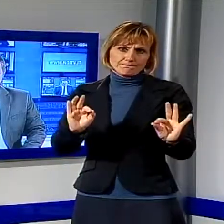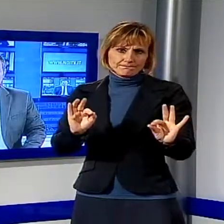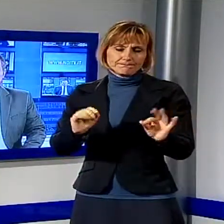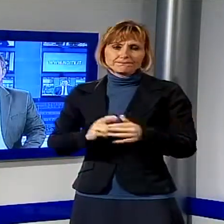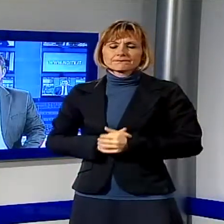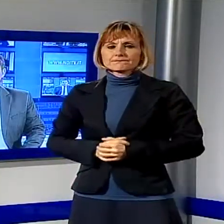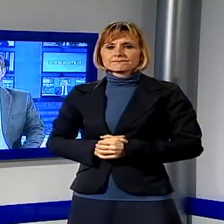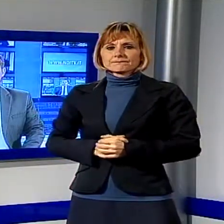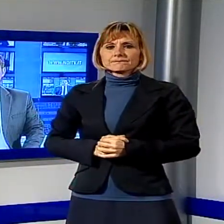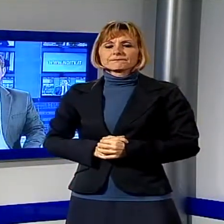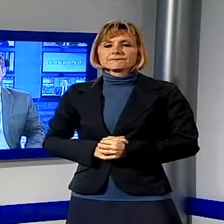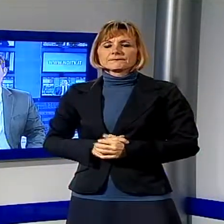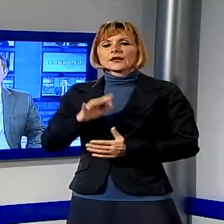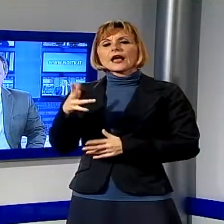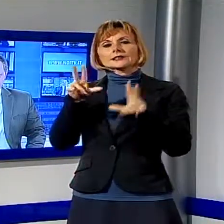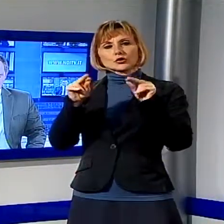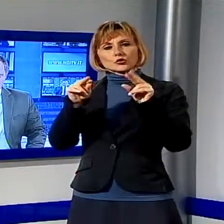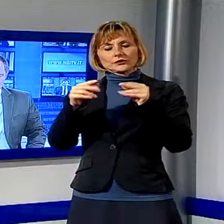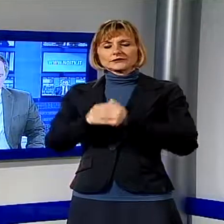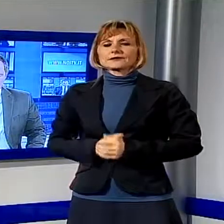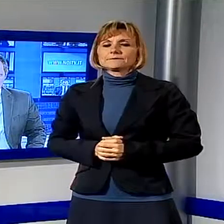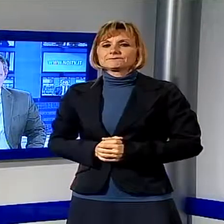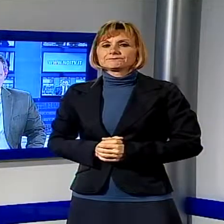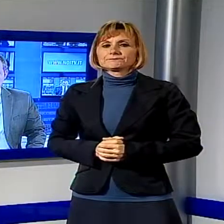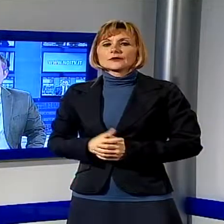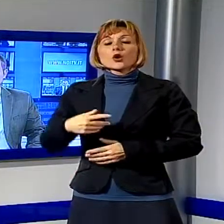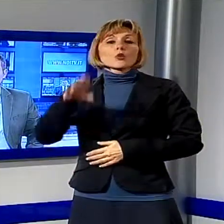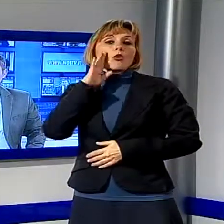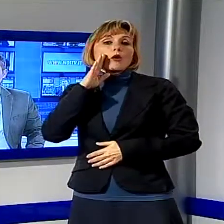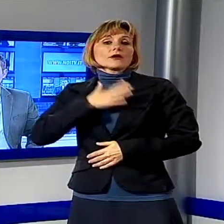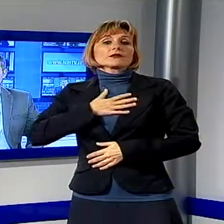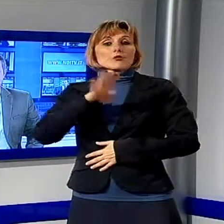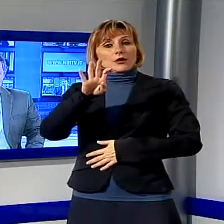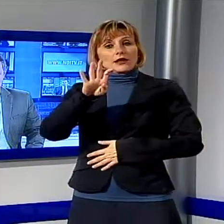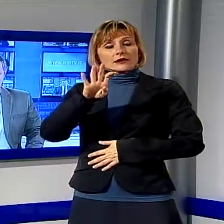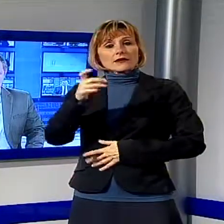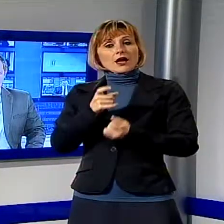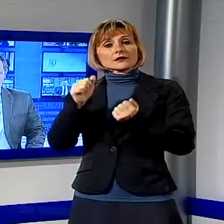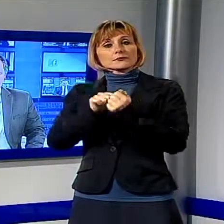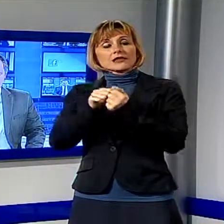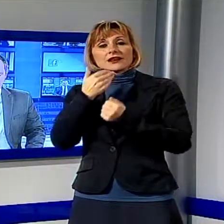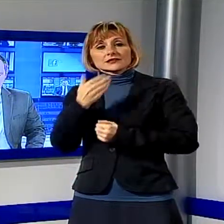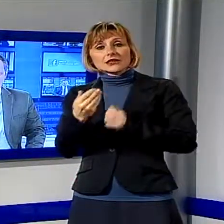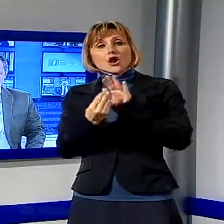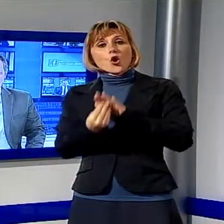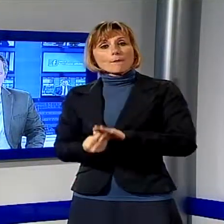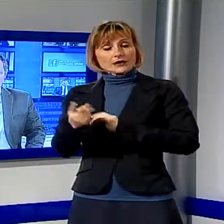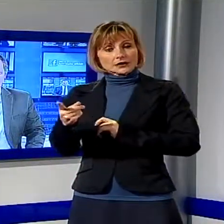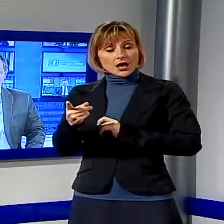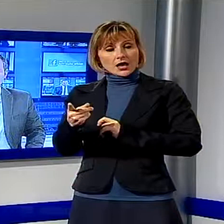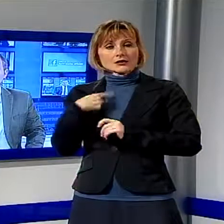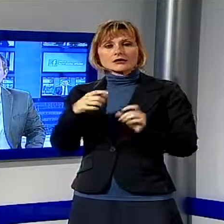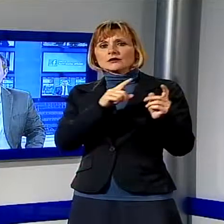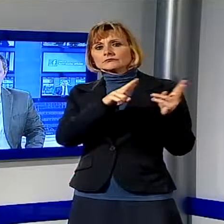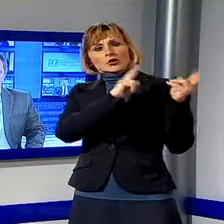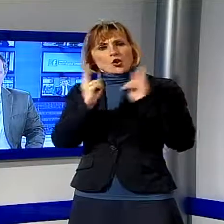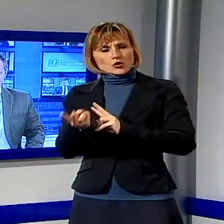Le altre notizie della giornata. Un operaio di 40 anni di Pietrasanta è in prognosi riservata a Pisa a causa del virus